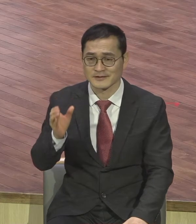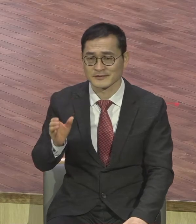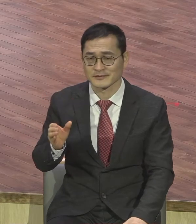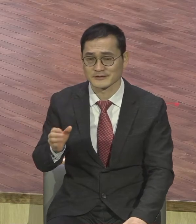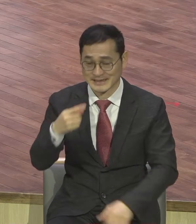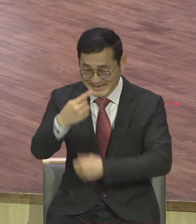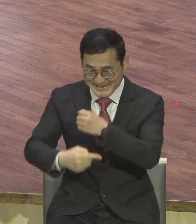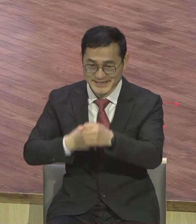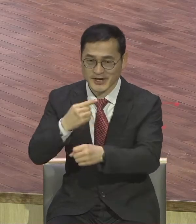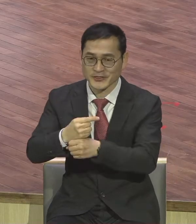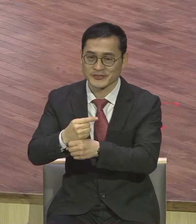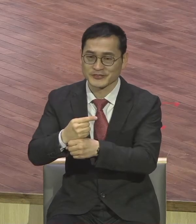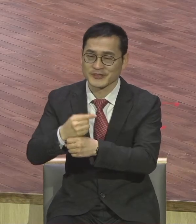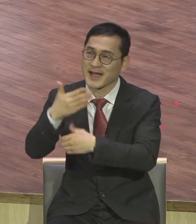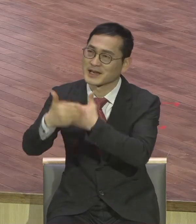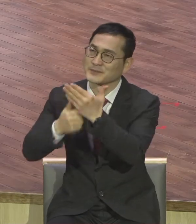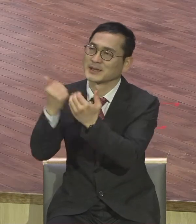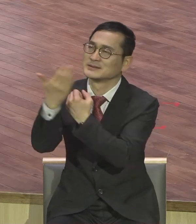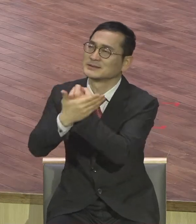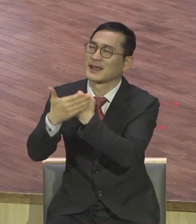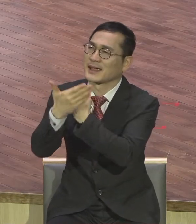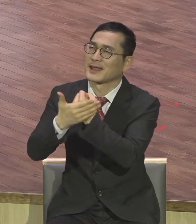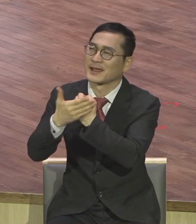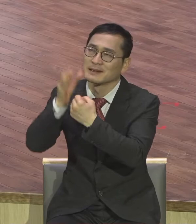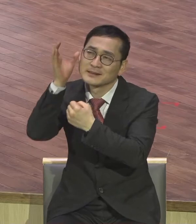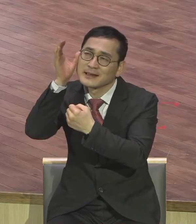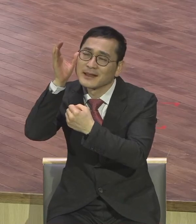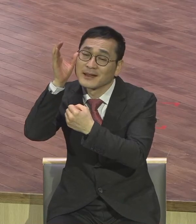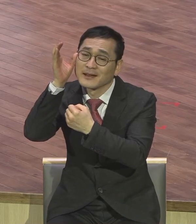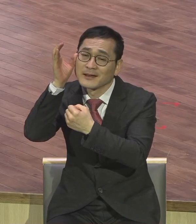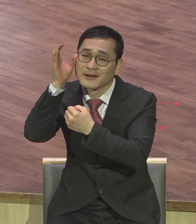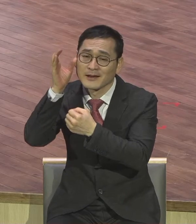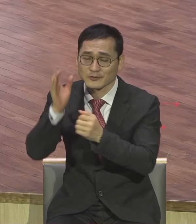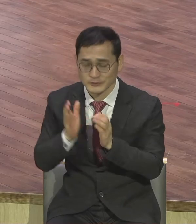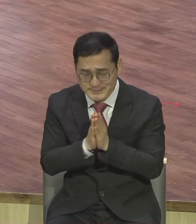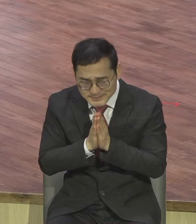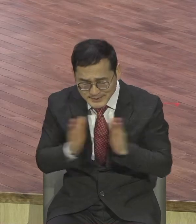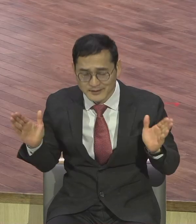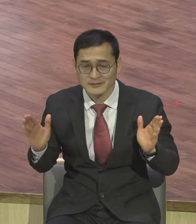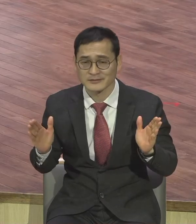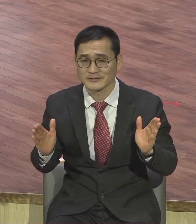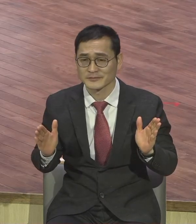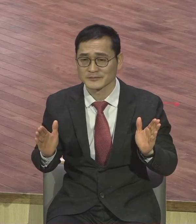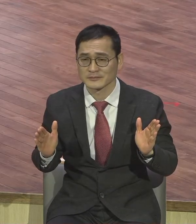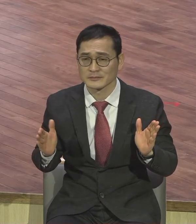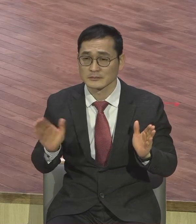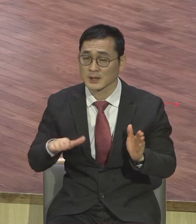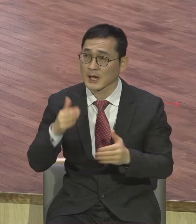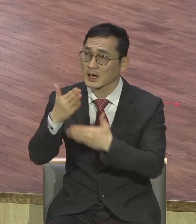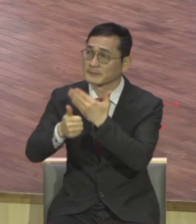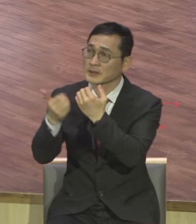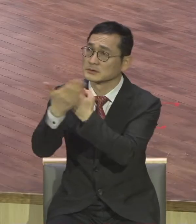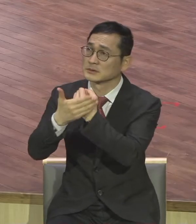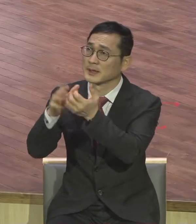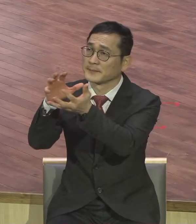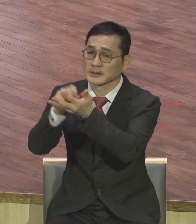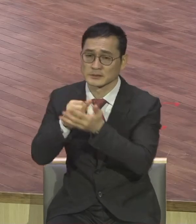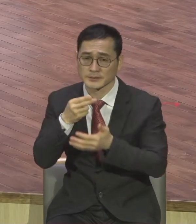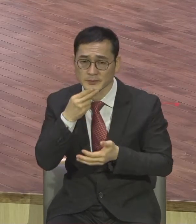받을 응답을 하나도 받지 못하고 하나님이 나를 통해서 하시고 하자 하는 일이